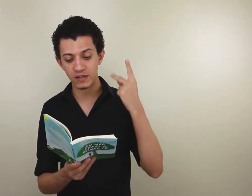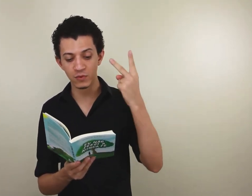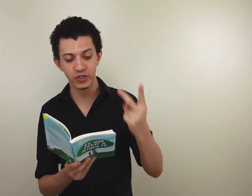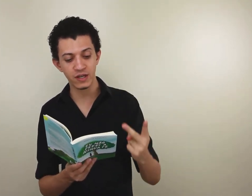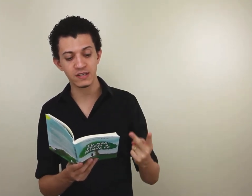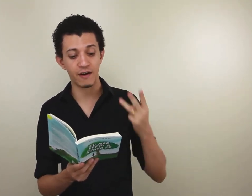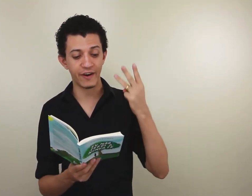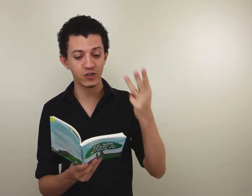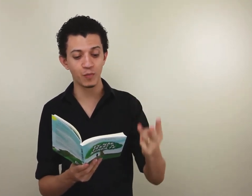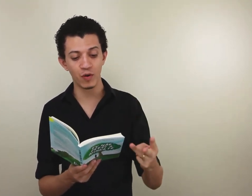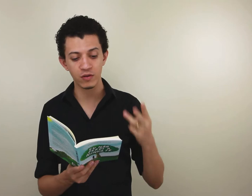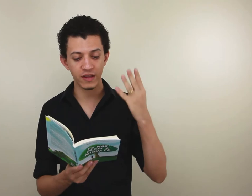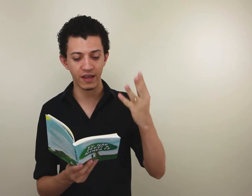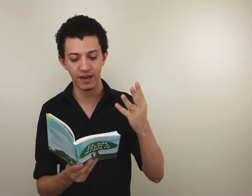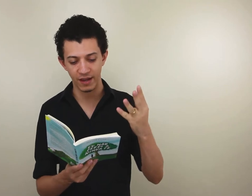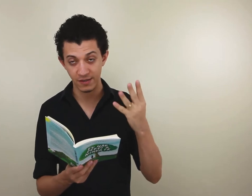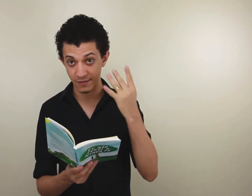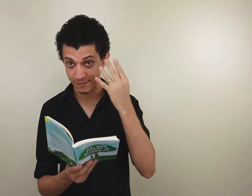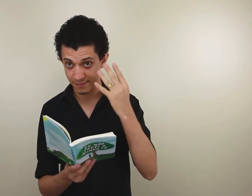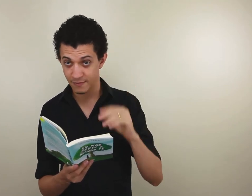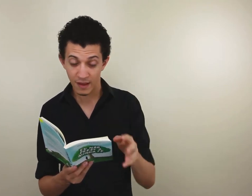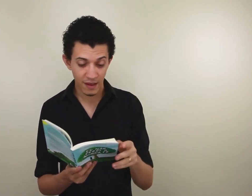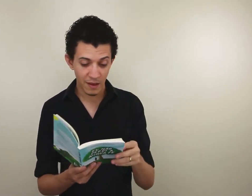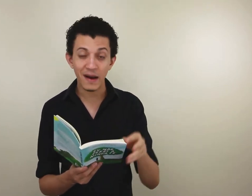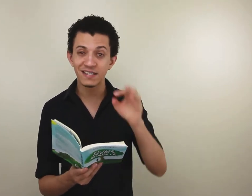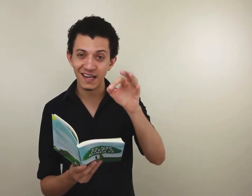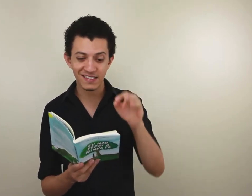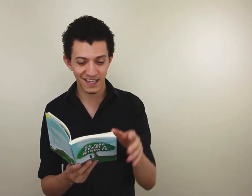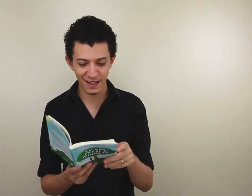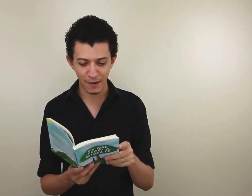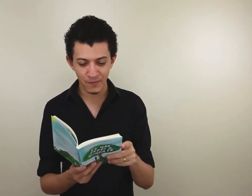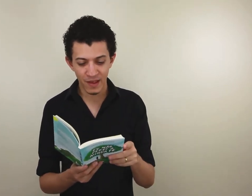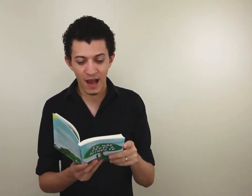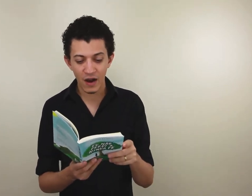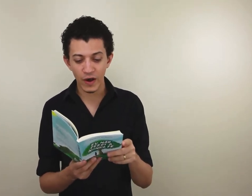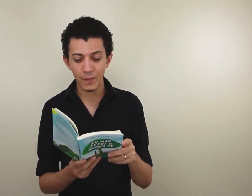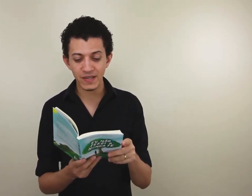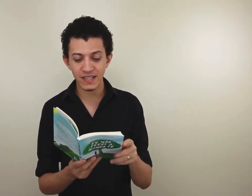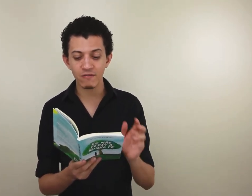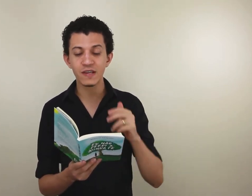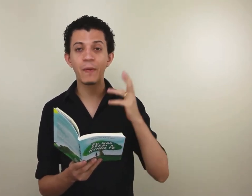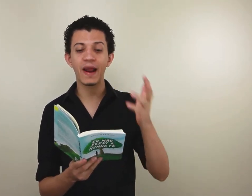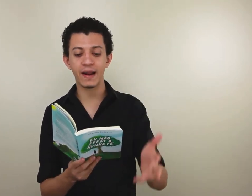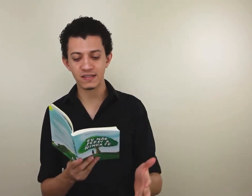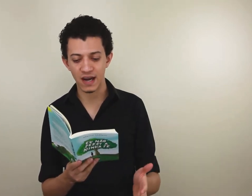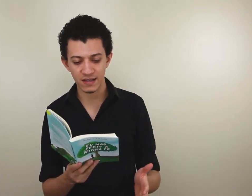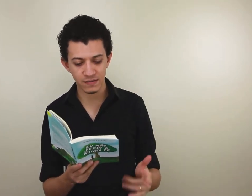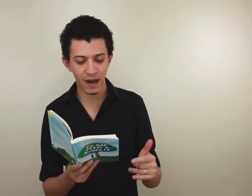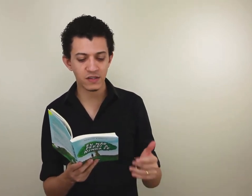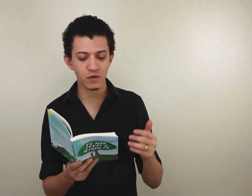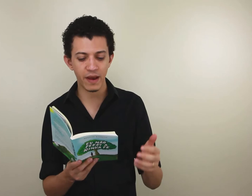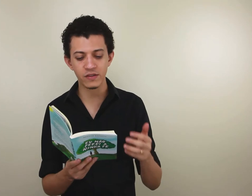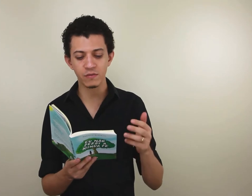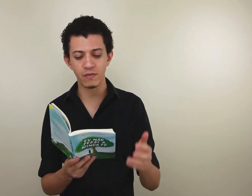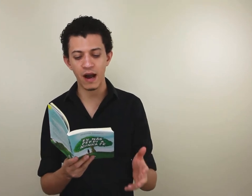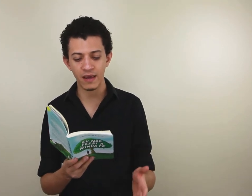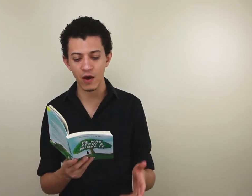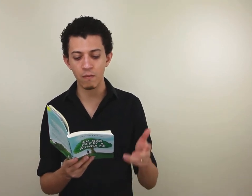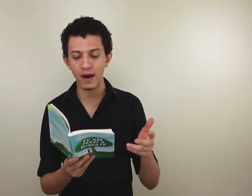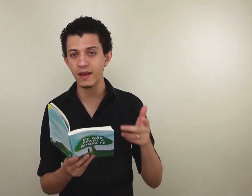nas mochilas, à frente do piloto e entre eles. Imagina a cena aí. Agora precisavam separar as cartas. Madison, Madison, Raquel e Maria,